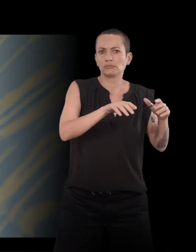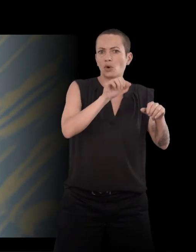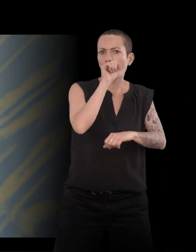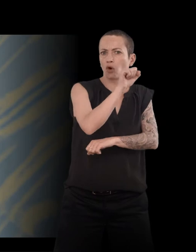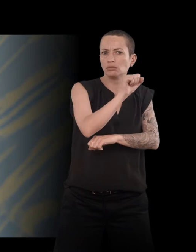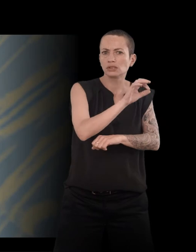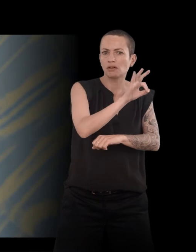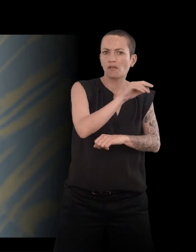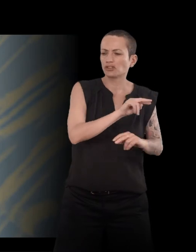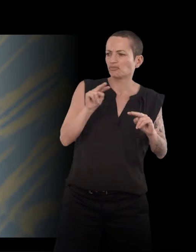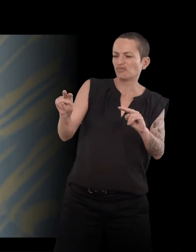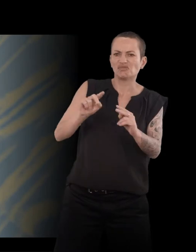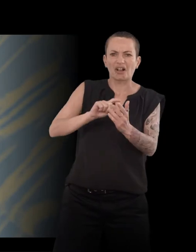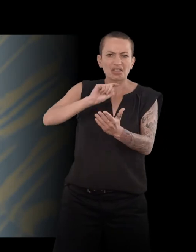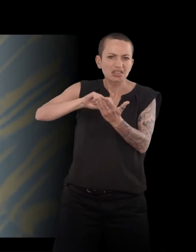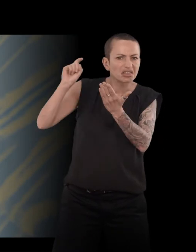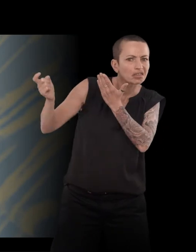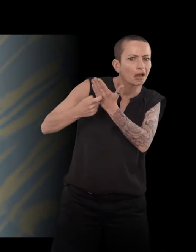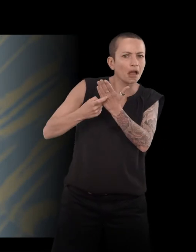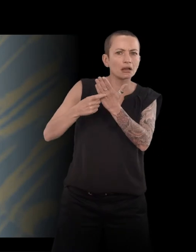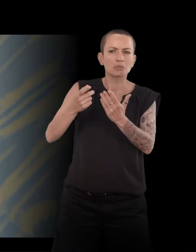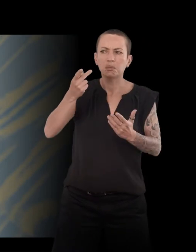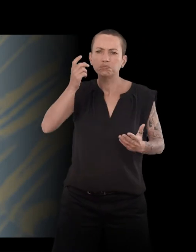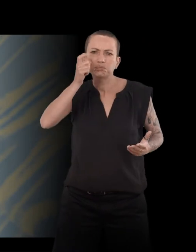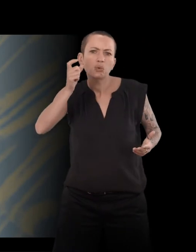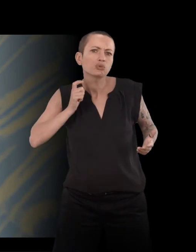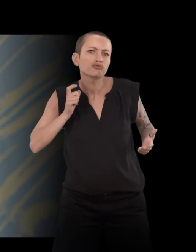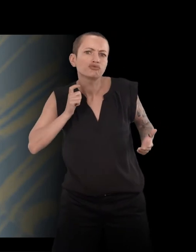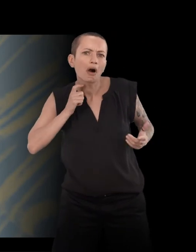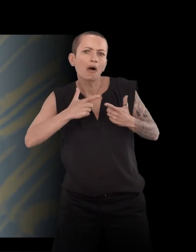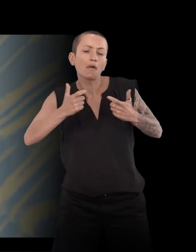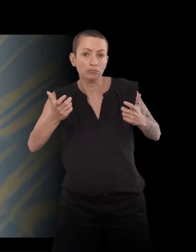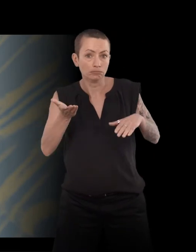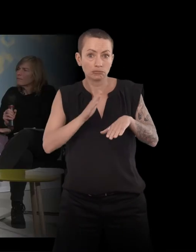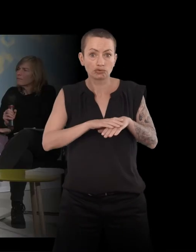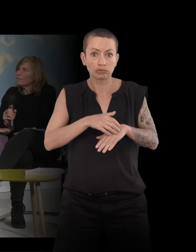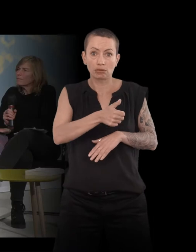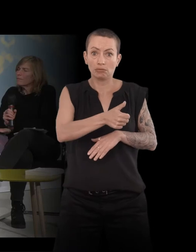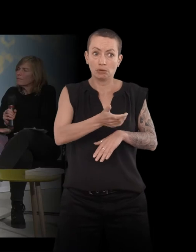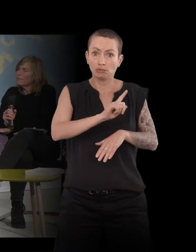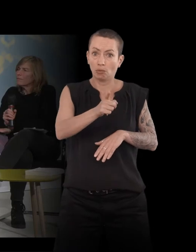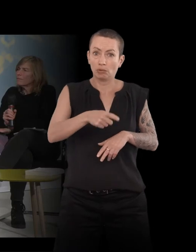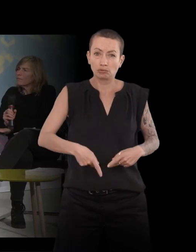un bourgeois, etc. Alors que bon, c'est quelqu'un qui n'a pas arrêté de militer toute sa vie. Il avait écrit un livre,